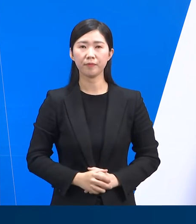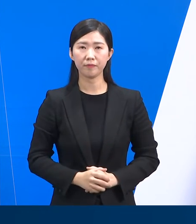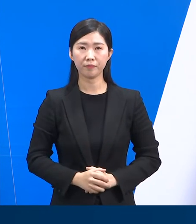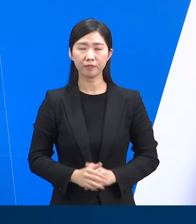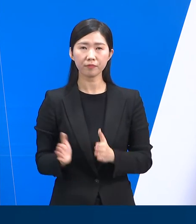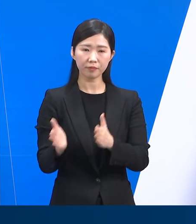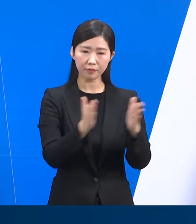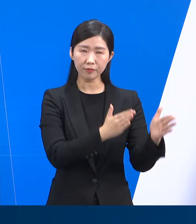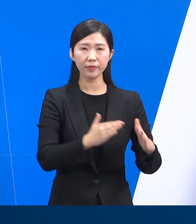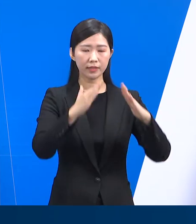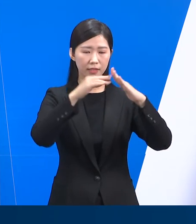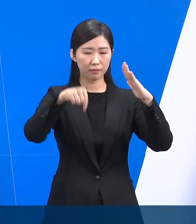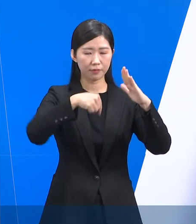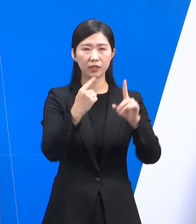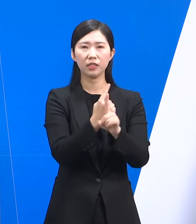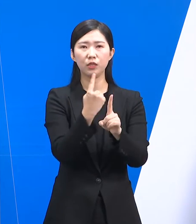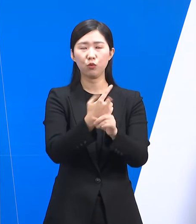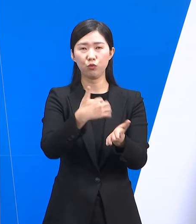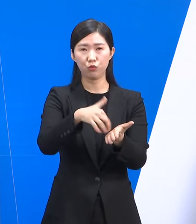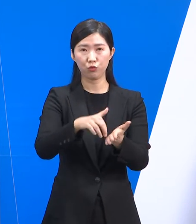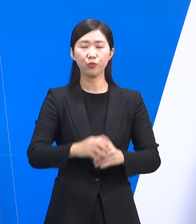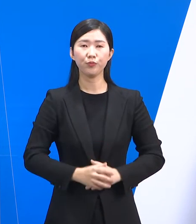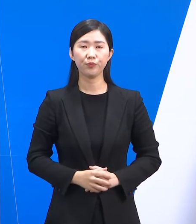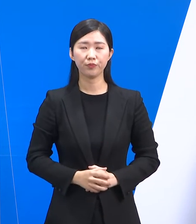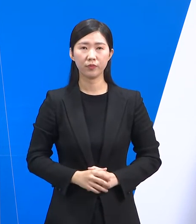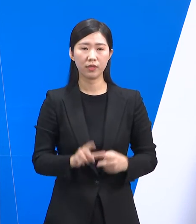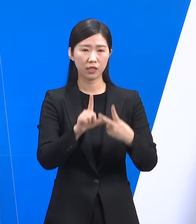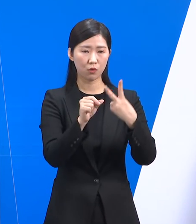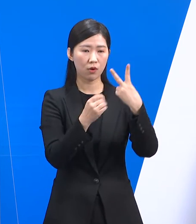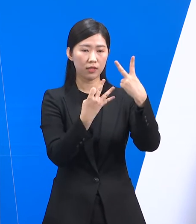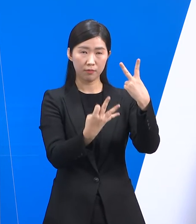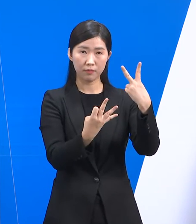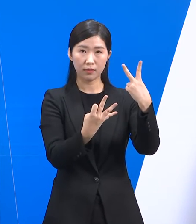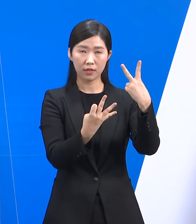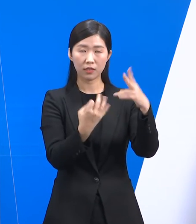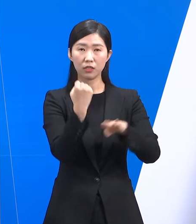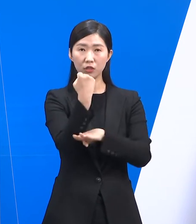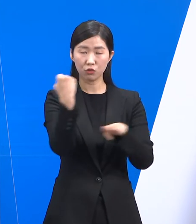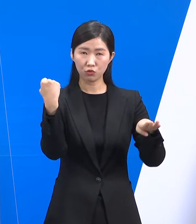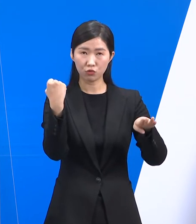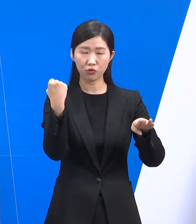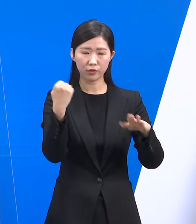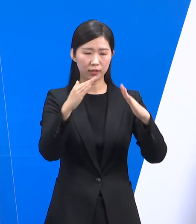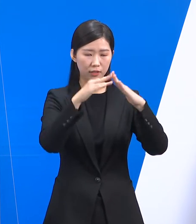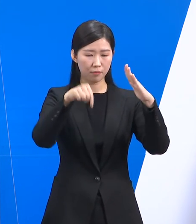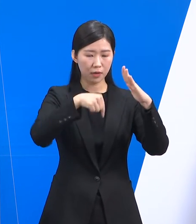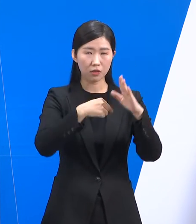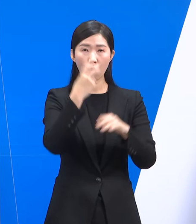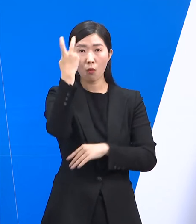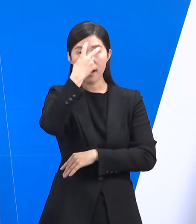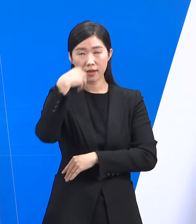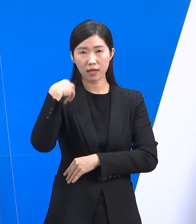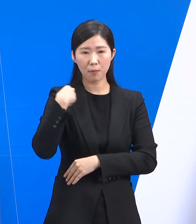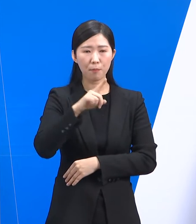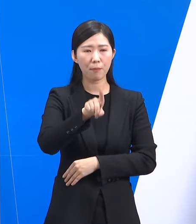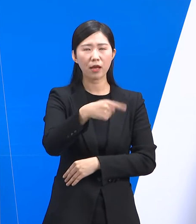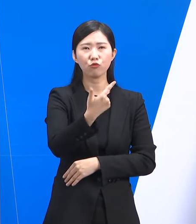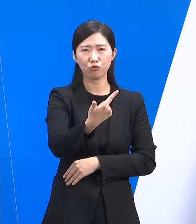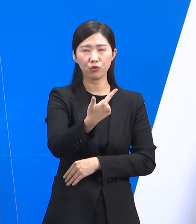다음은 재택치료 운영 현황입니다. 2월 14일 18시 기준 도내 재택치료 관리 의료기관은 106개소,